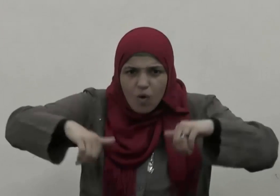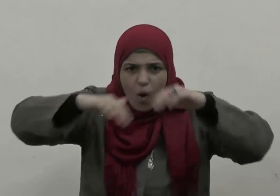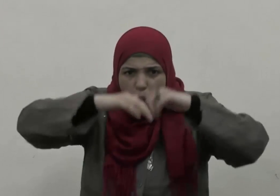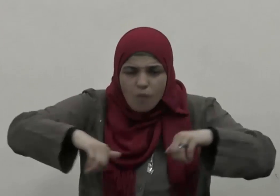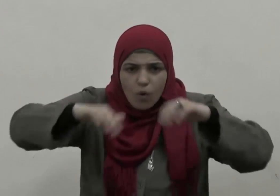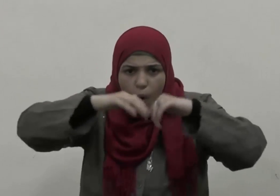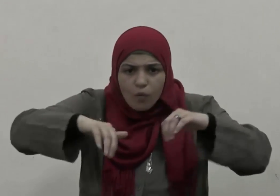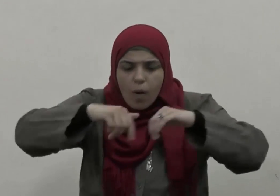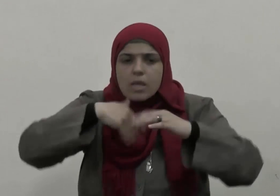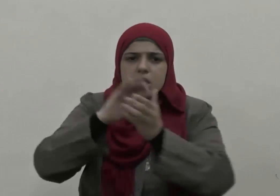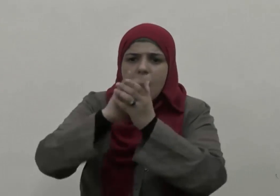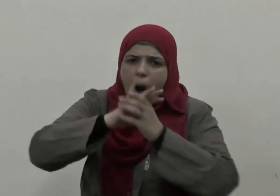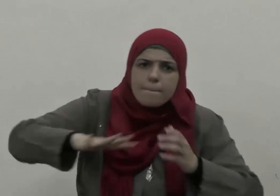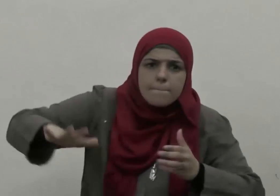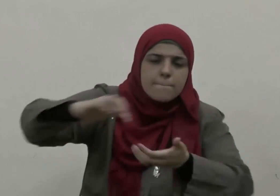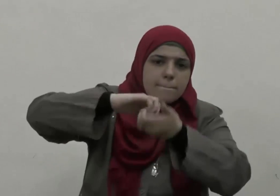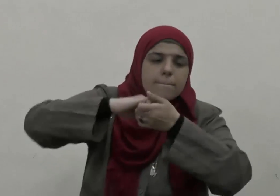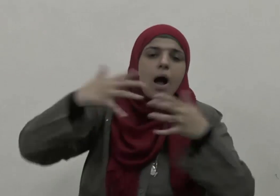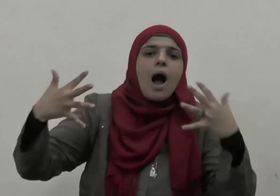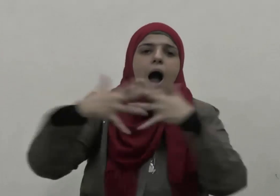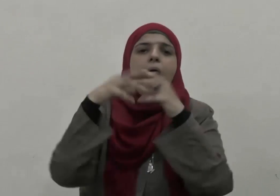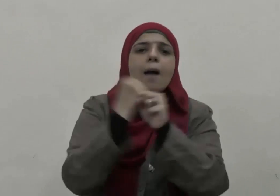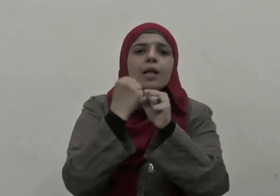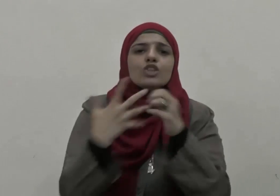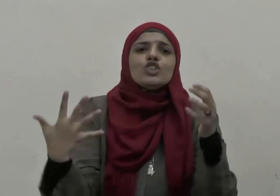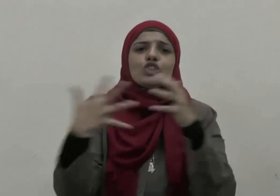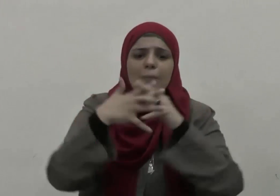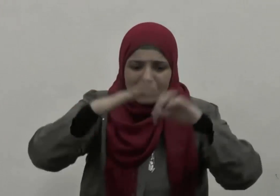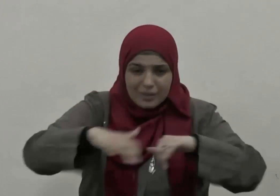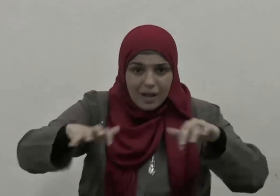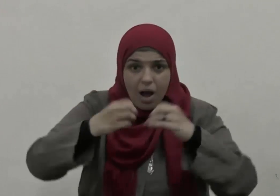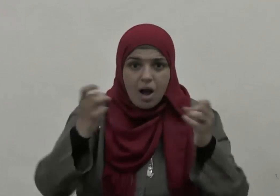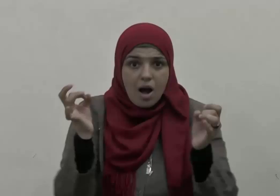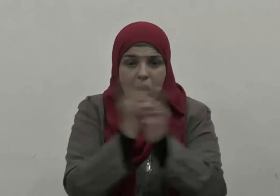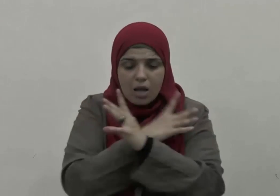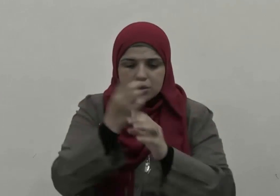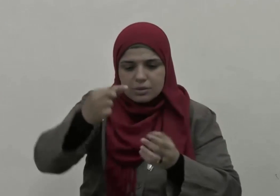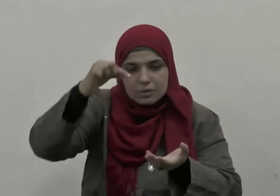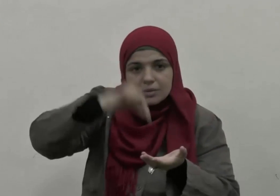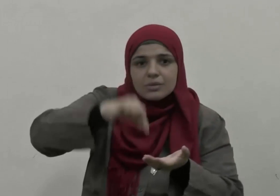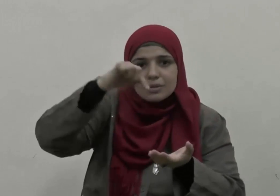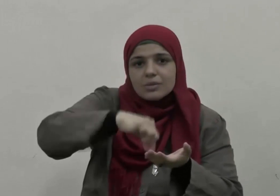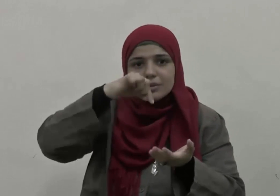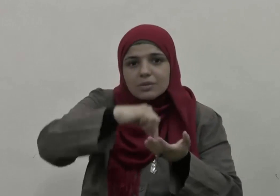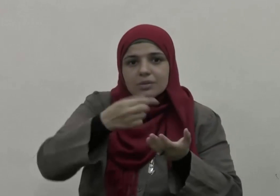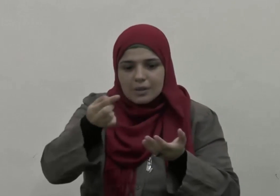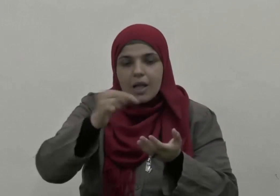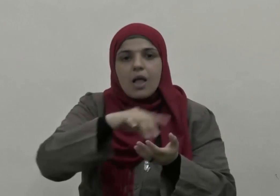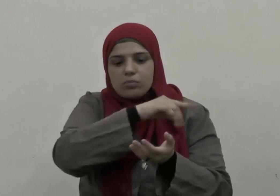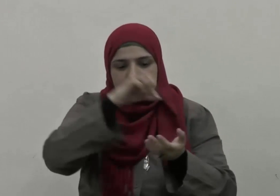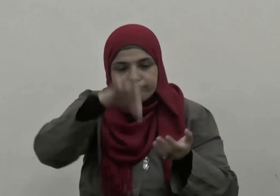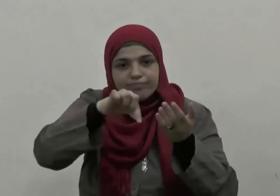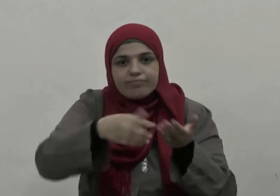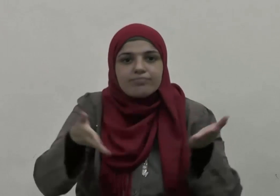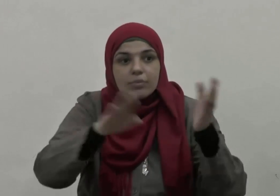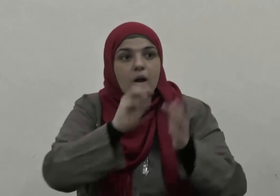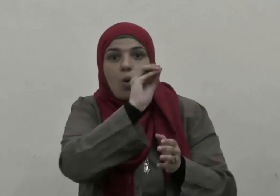لها وأعانني أصحابي حتى إذا فرغت منها جئته فأخبرته